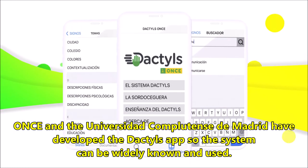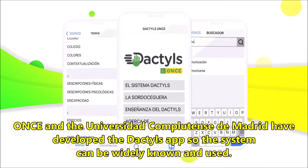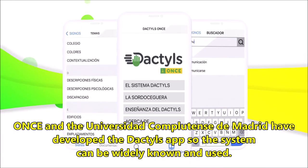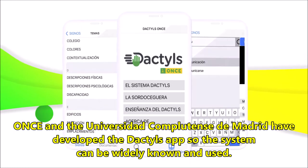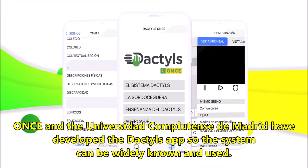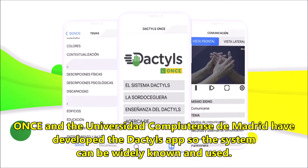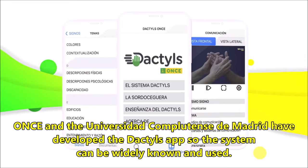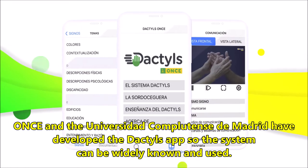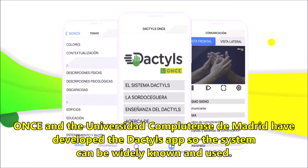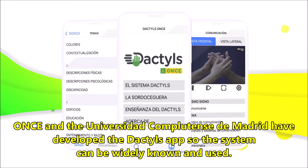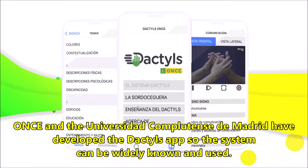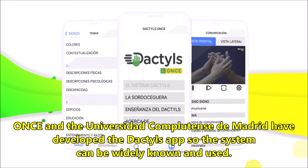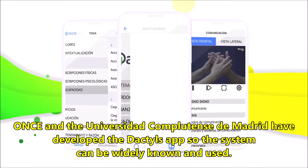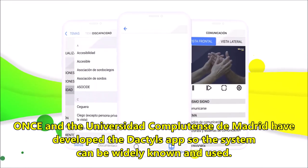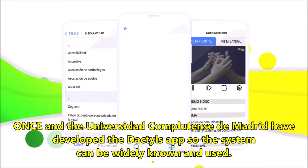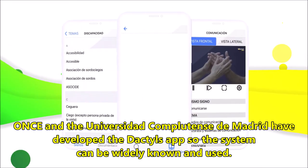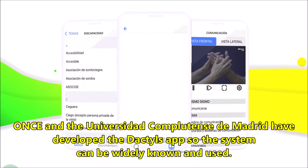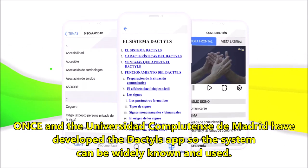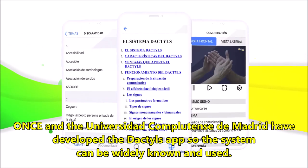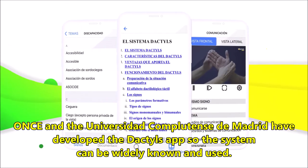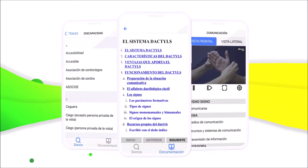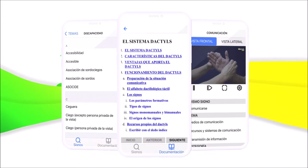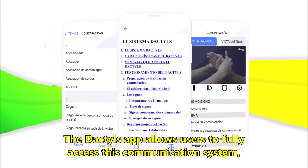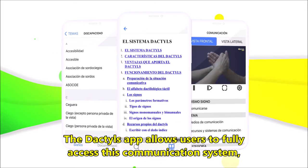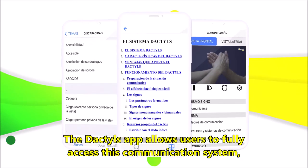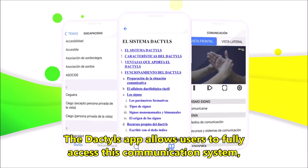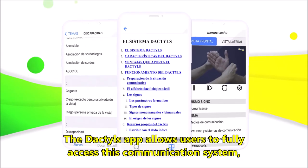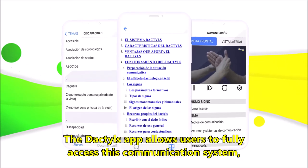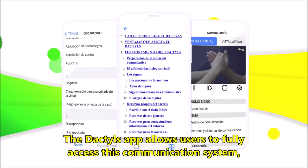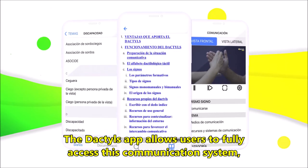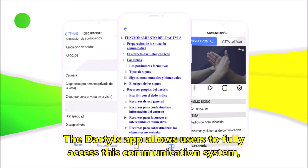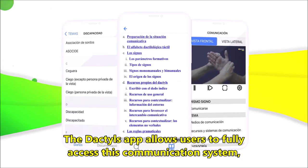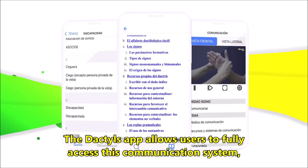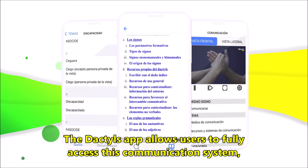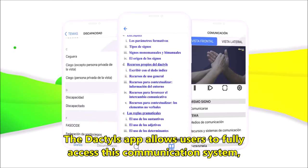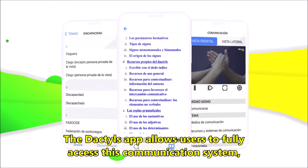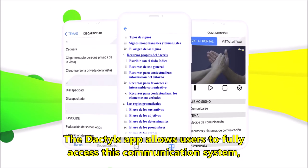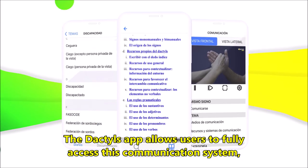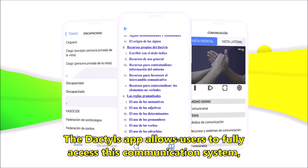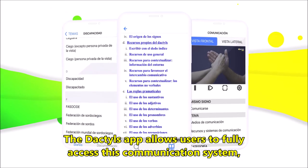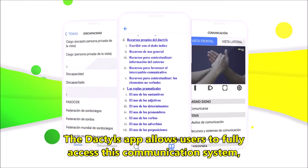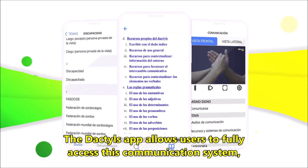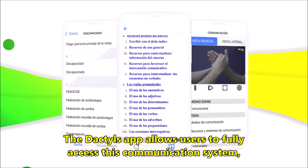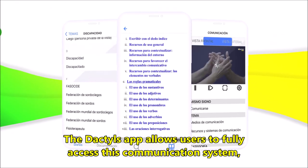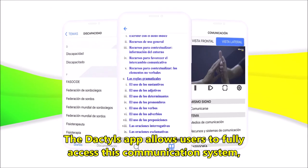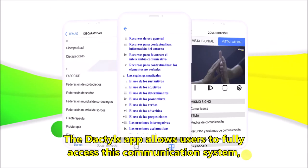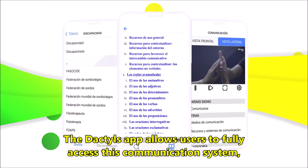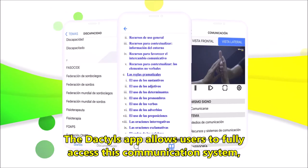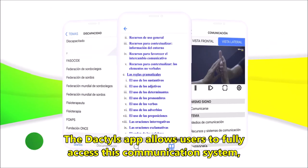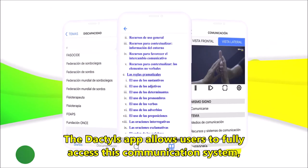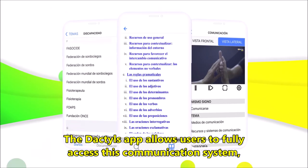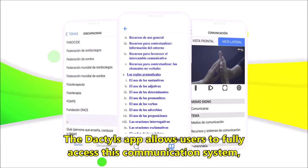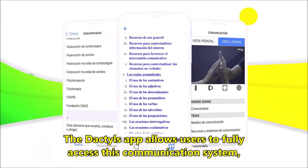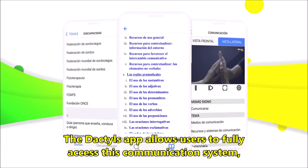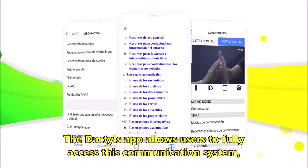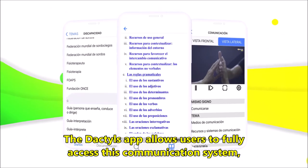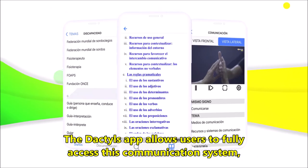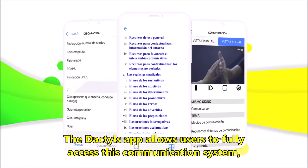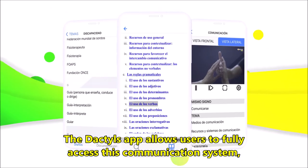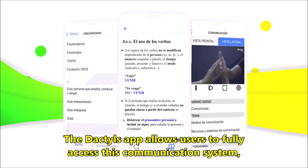Complutense de Madrid han desarrollado la app Dactils, que te permite acceder plenamente a este sistema de comunicación y